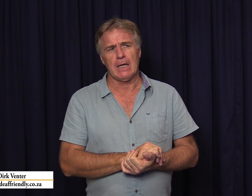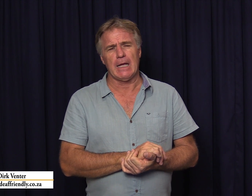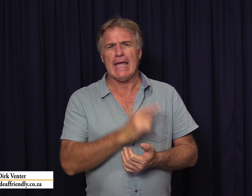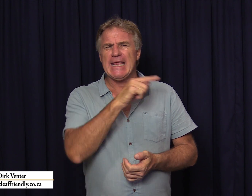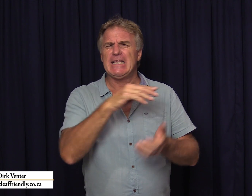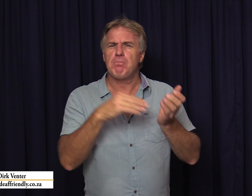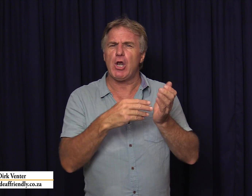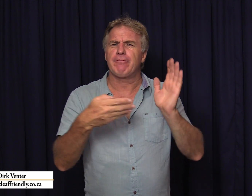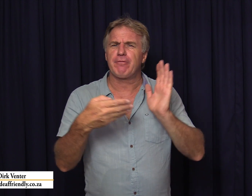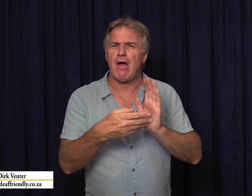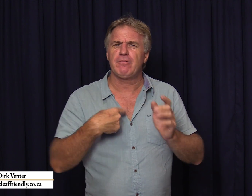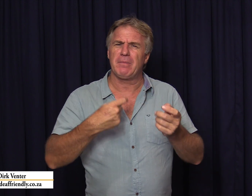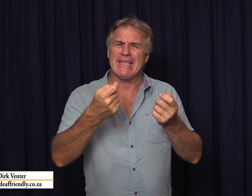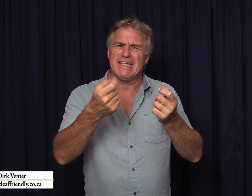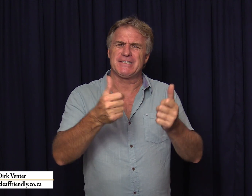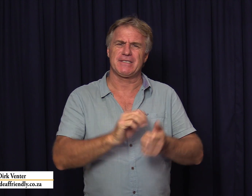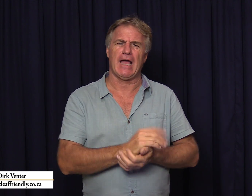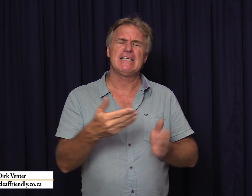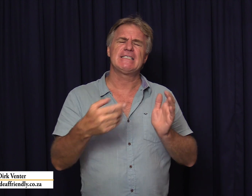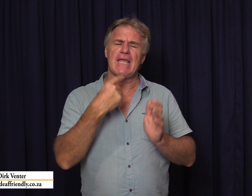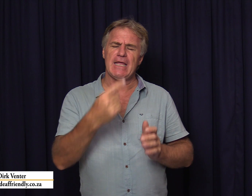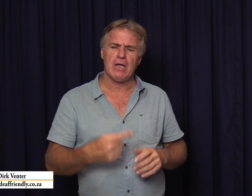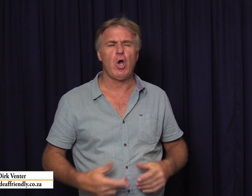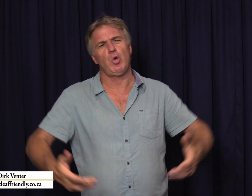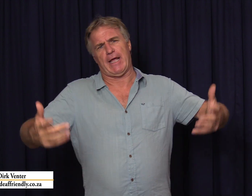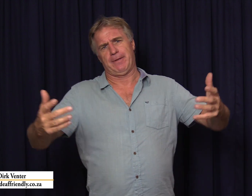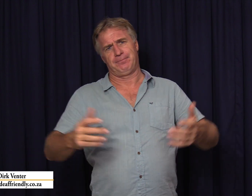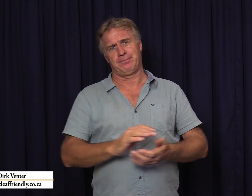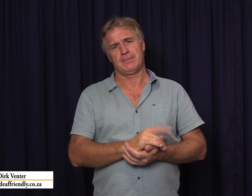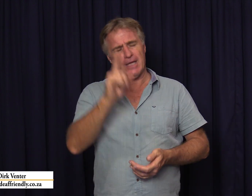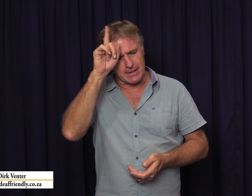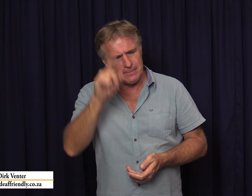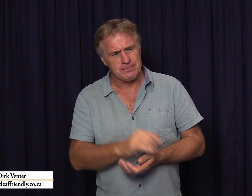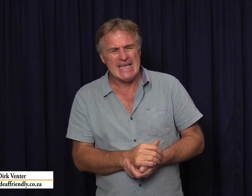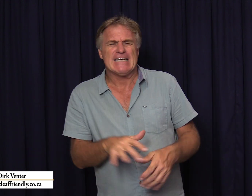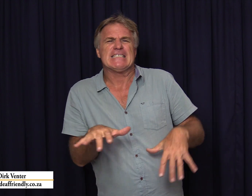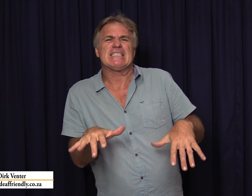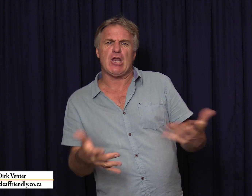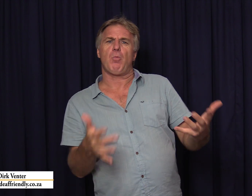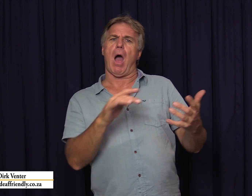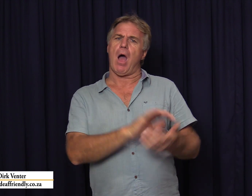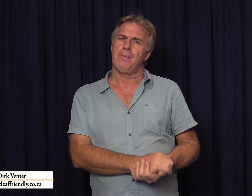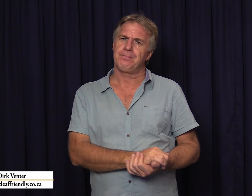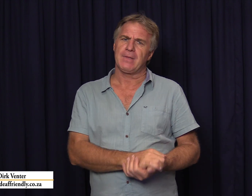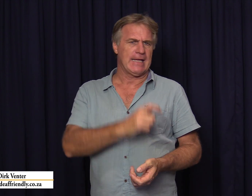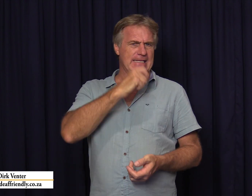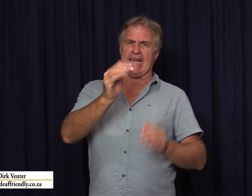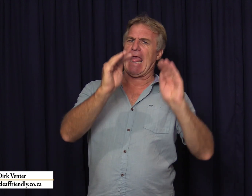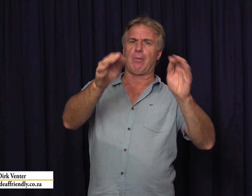en hierdie Muller vraag vir my iets hy sê ok Dirk sê nou maar die heren help